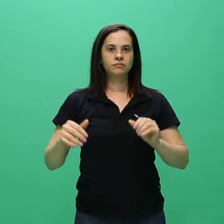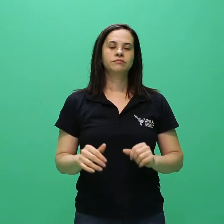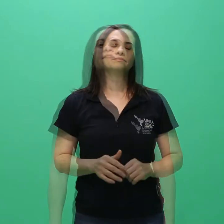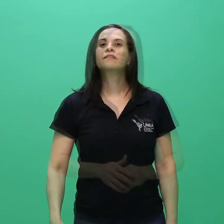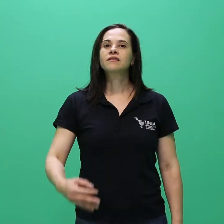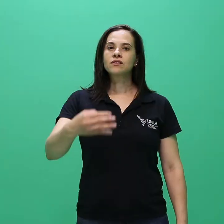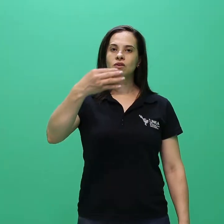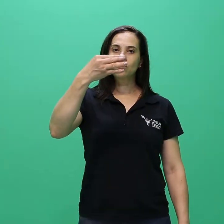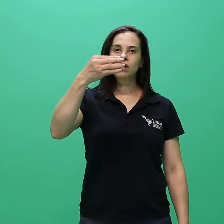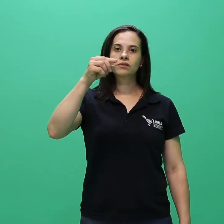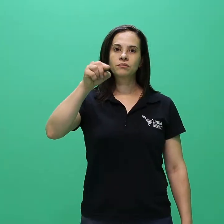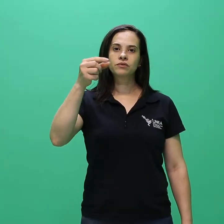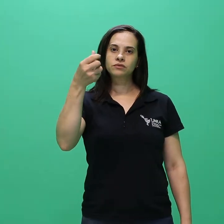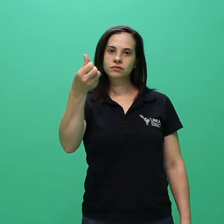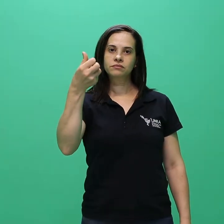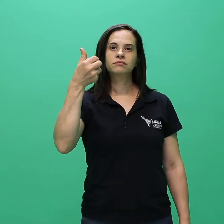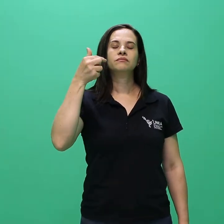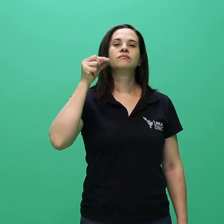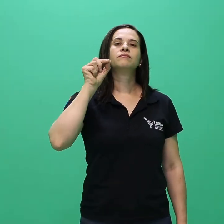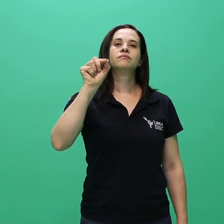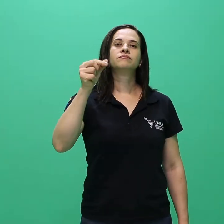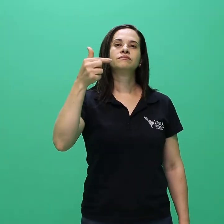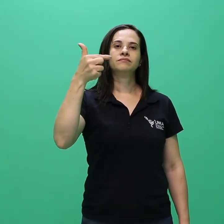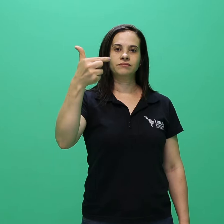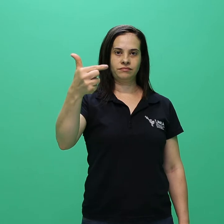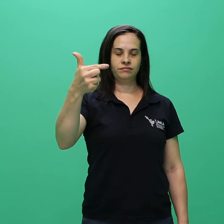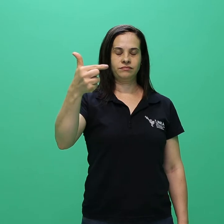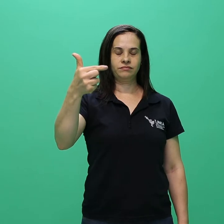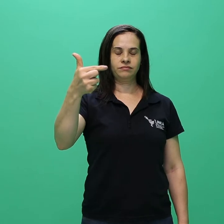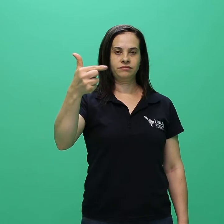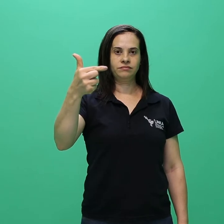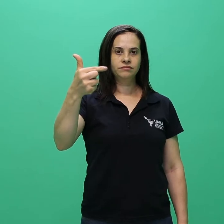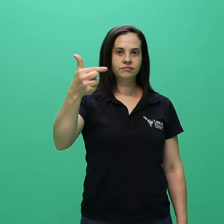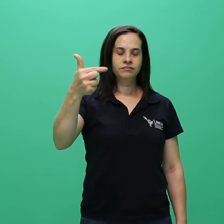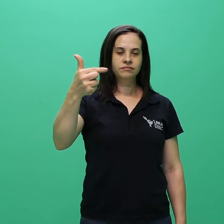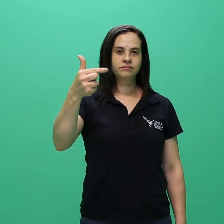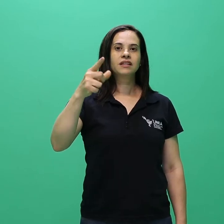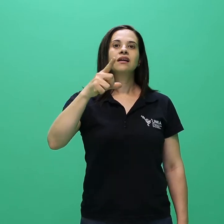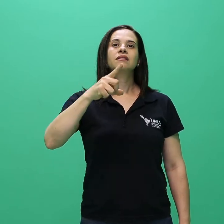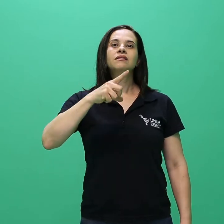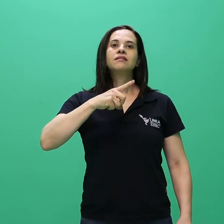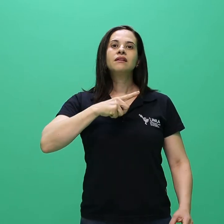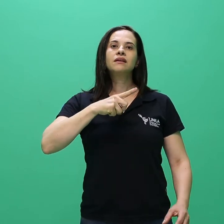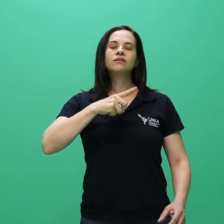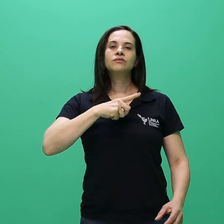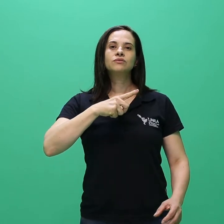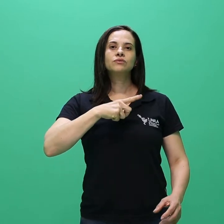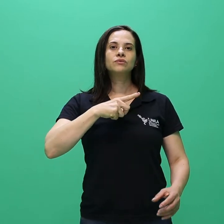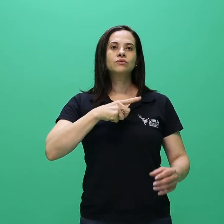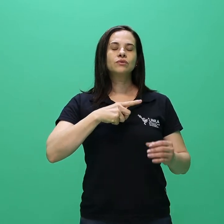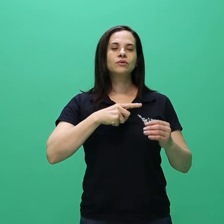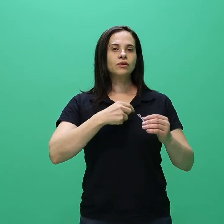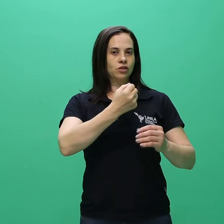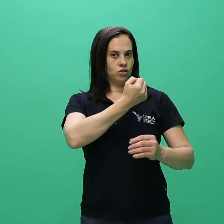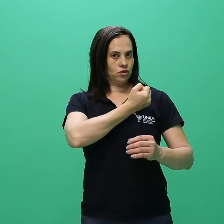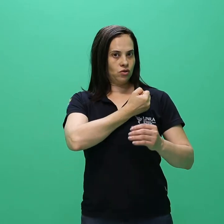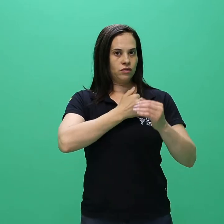4.6.2. Havendo empate entre candidatos, a classificação